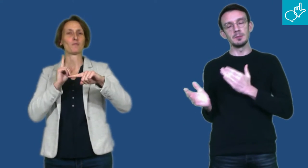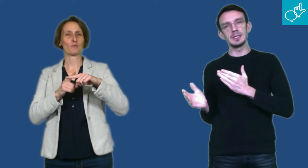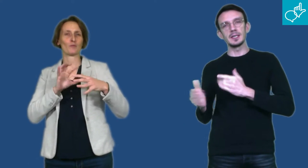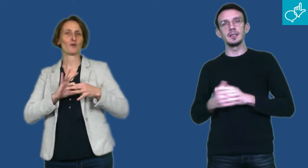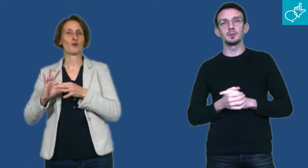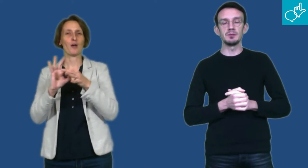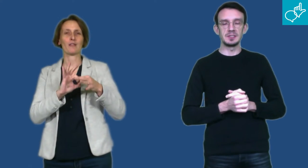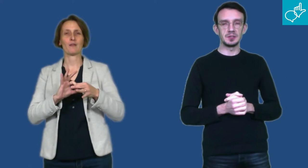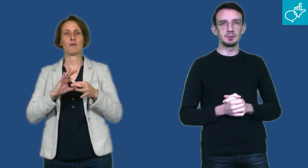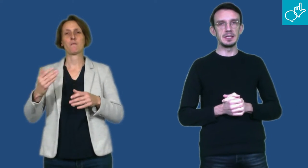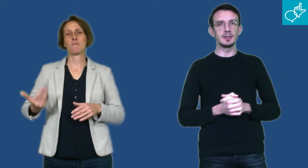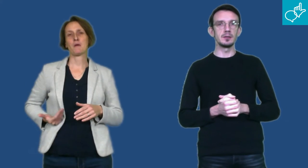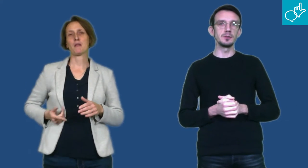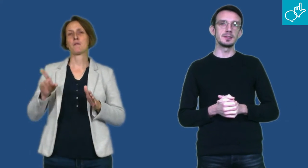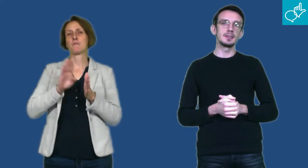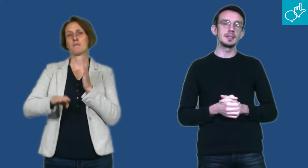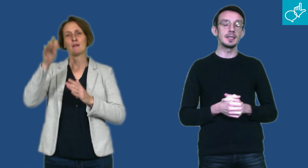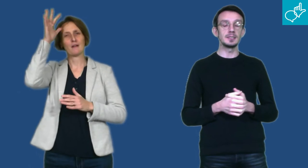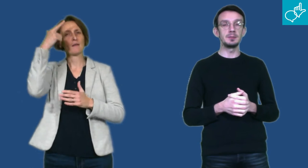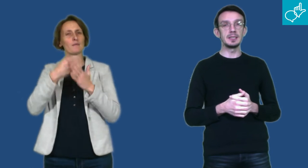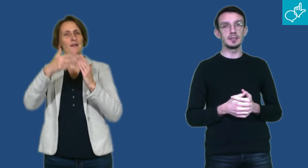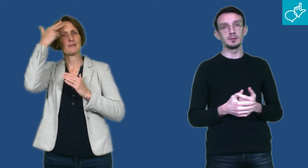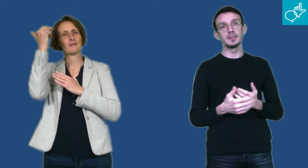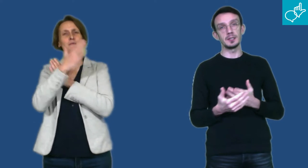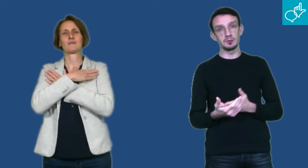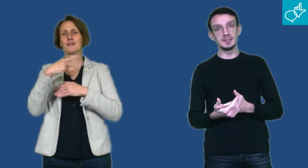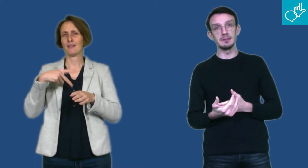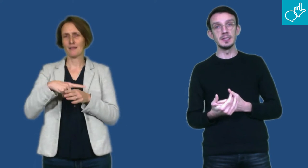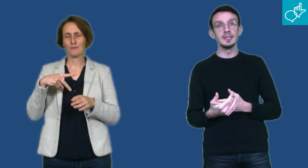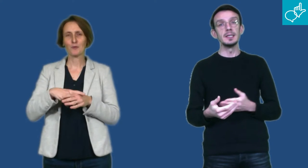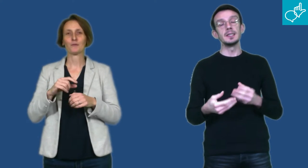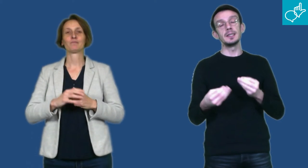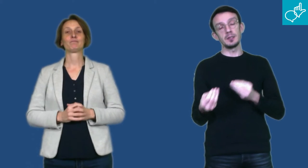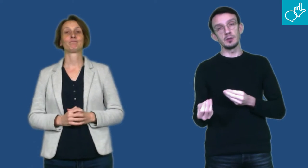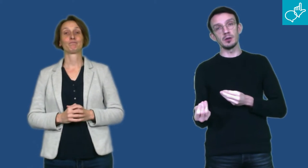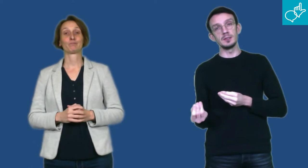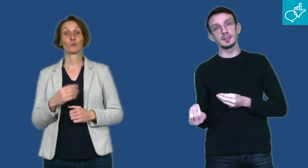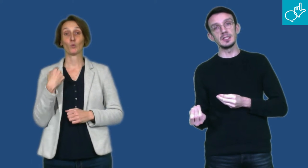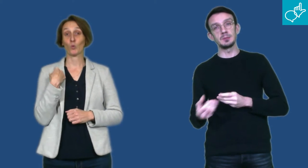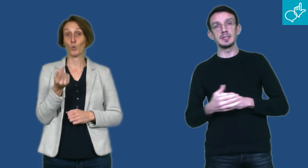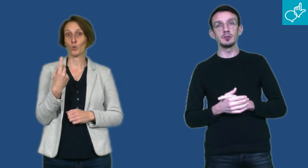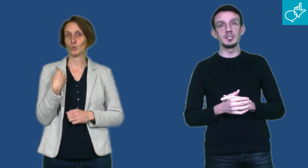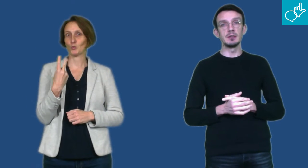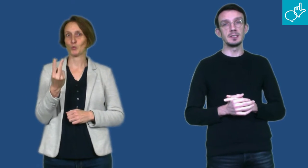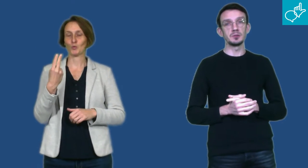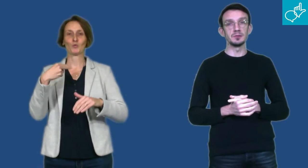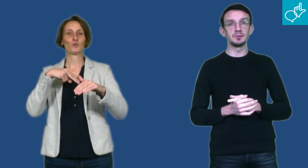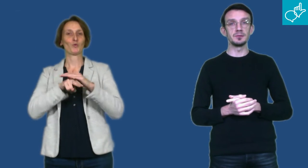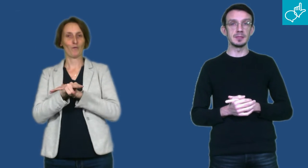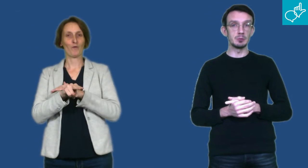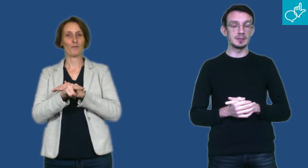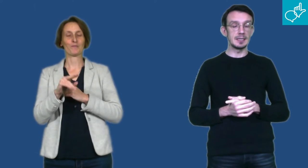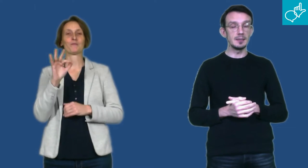Magali est professeure bilingue au sein des classes bilingues inclusives et coordonnatrice pédagogique de la section fondamentale